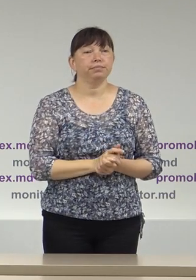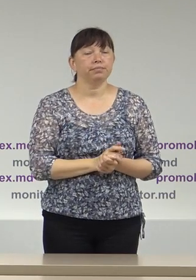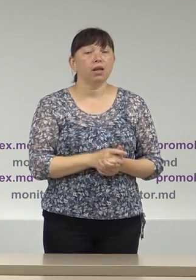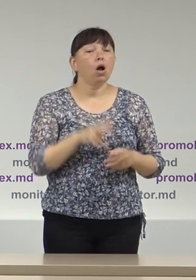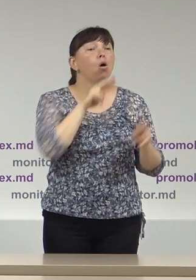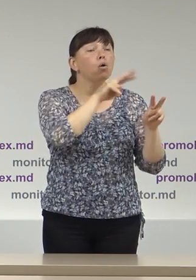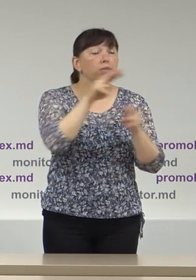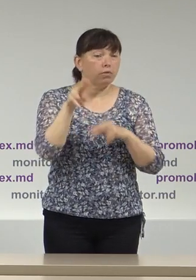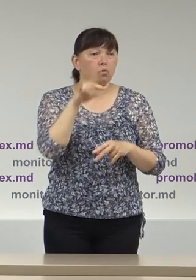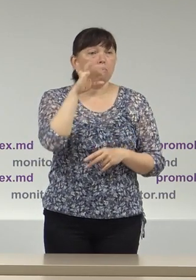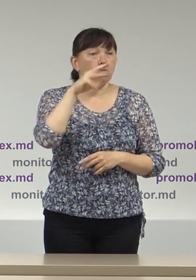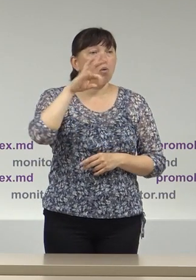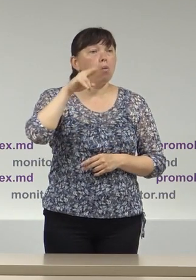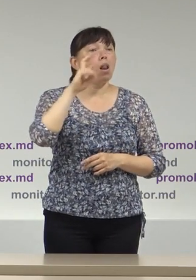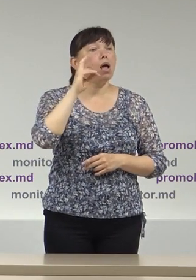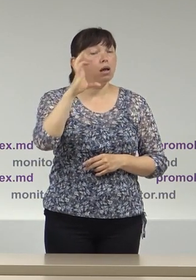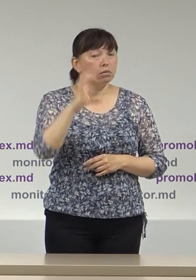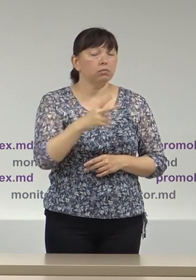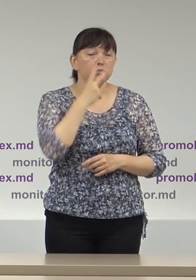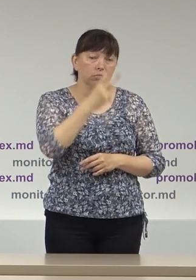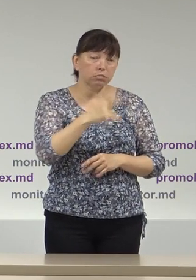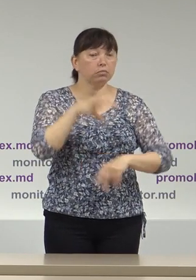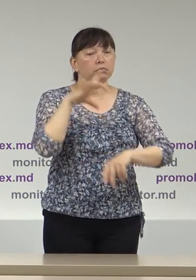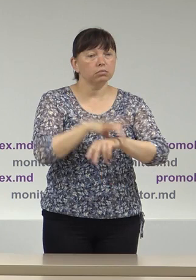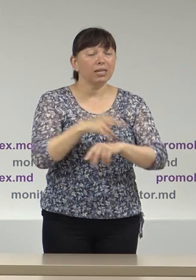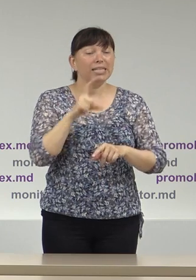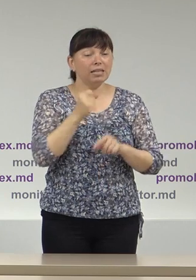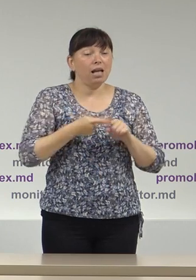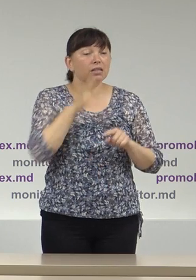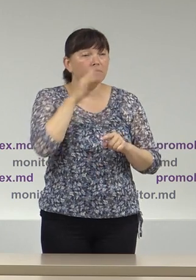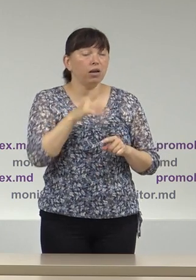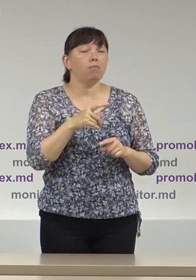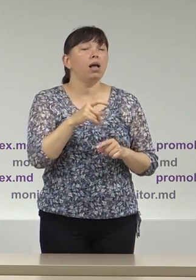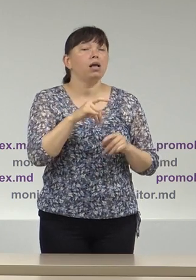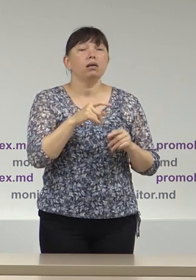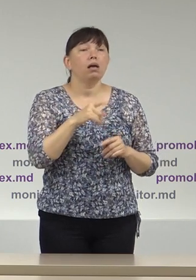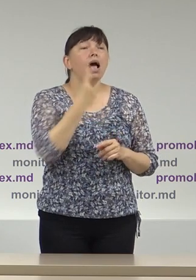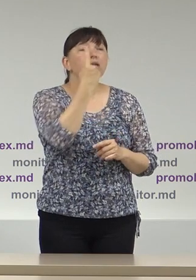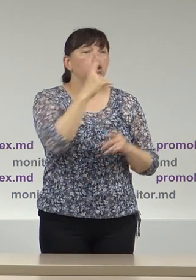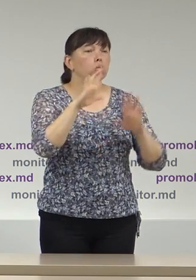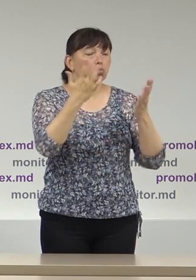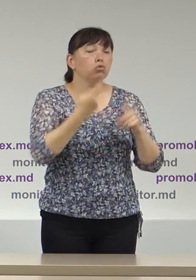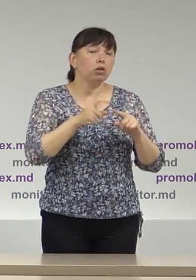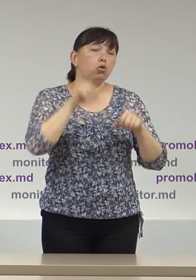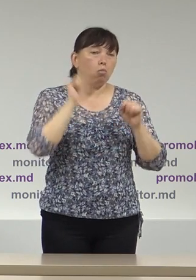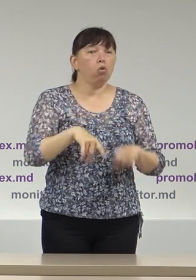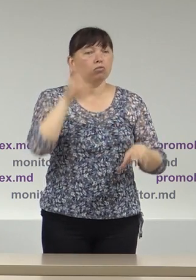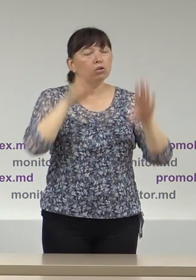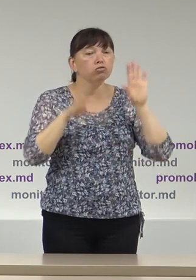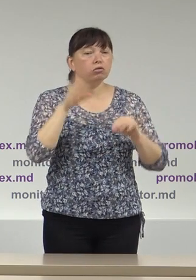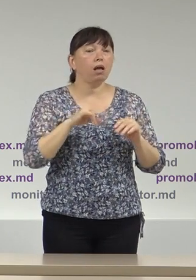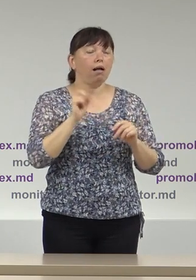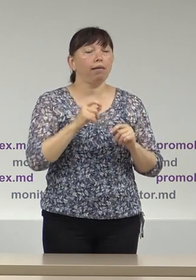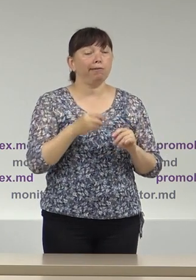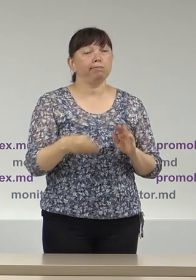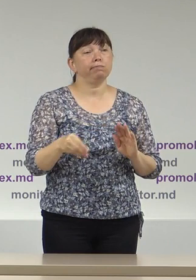observatorii promulex au mai constatat în această perioadă cel puțin un caz ce poate fi calificat drept oferire de